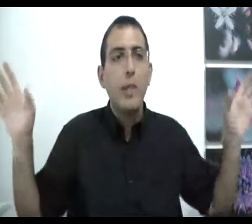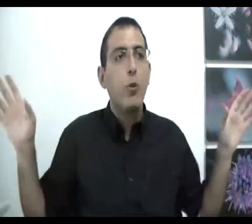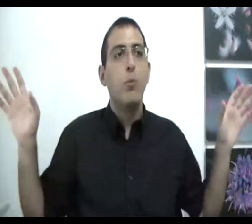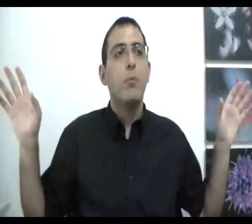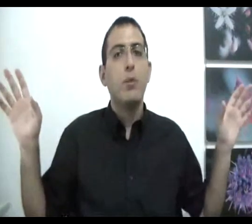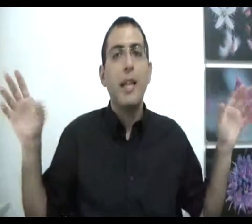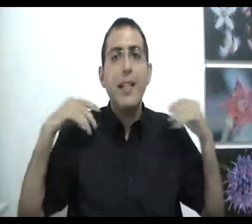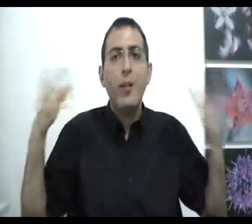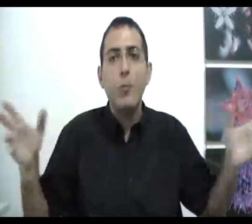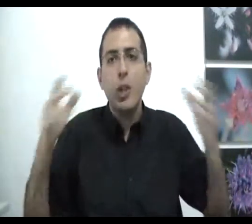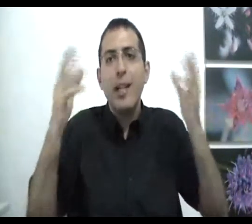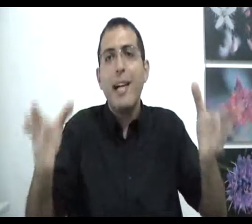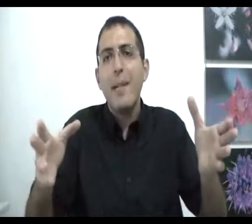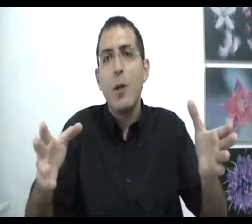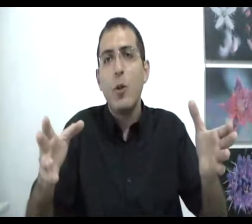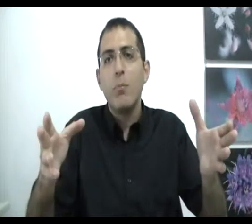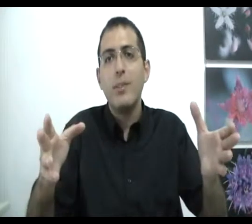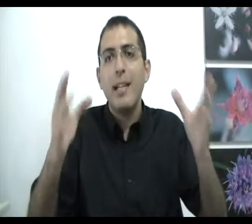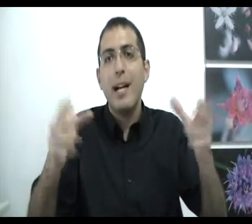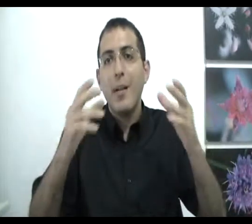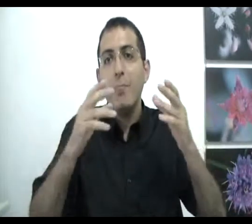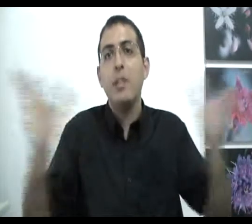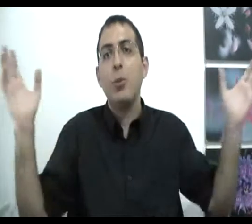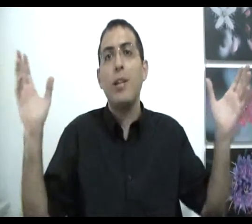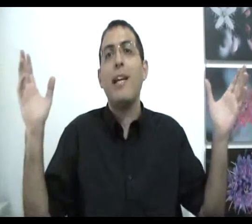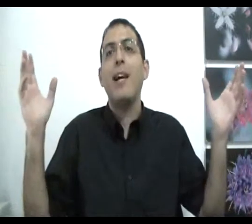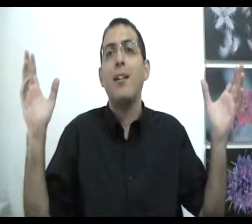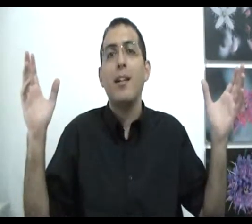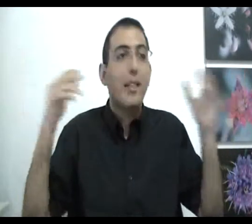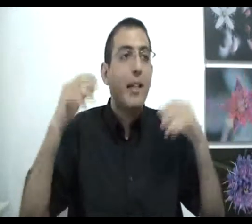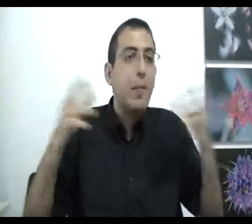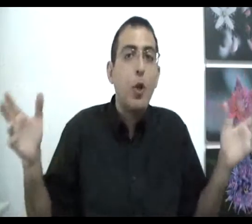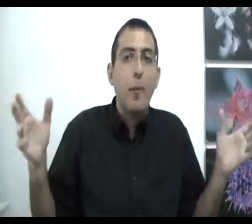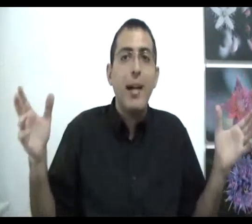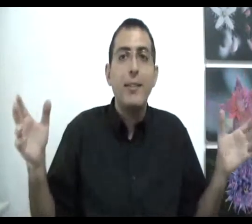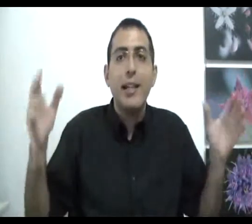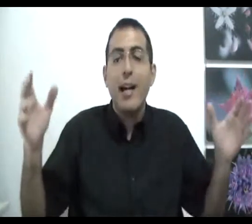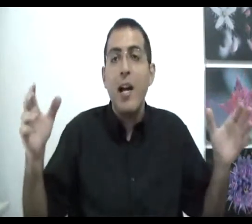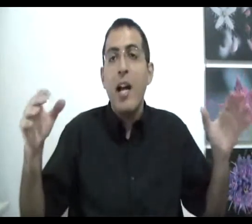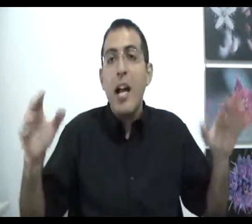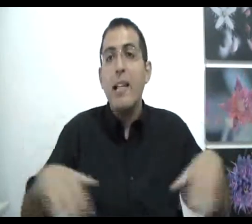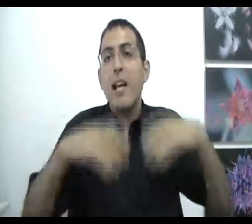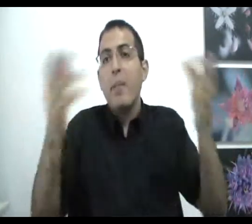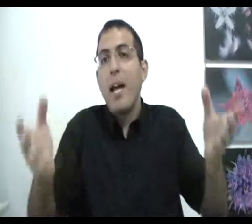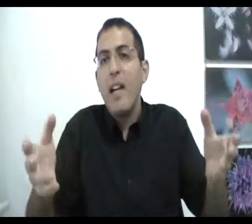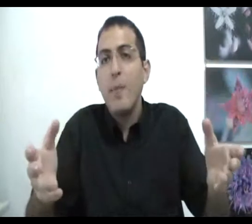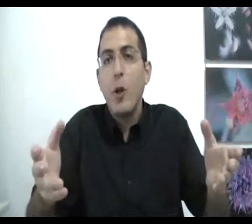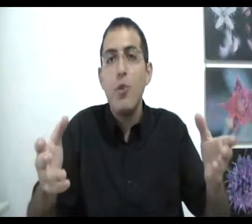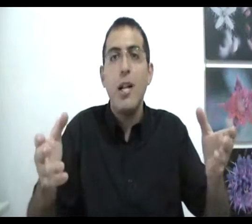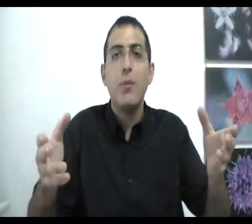יקום כי אין יקום זה לא נקרא אין מקום זה נקרא מציאות ריקה, זה נקרא מקום ריק, זה נקרא היעדר מרחב המקום שלנו,